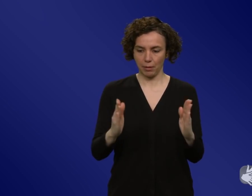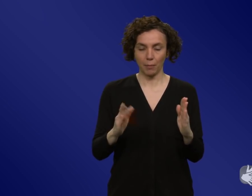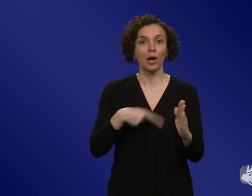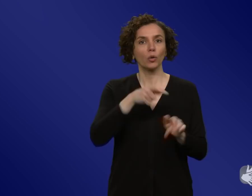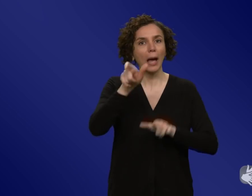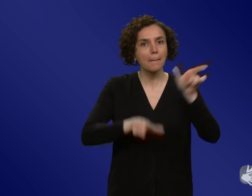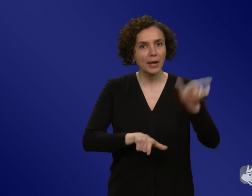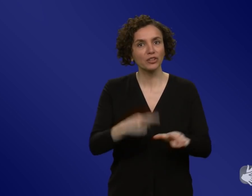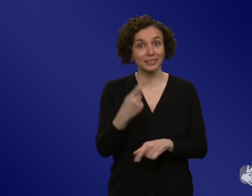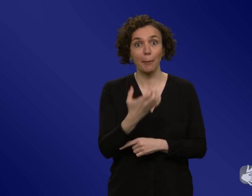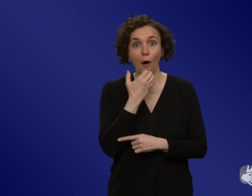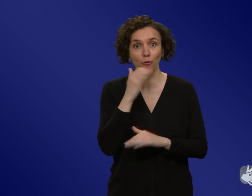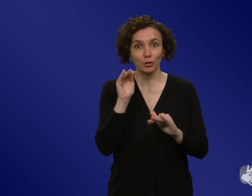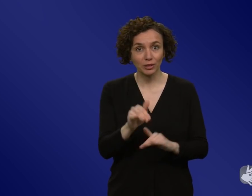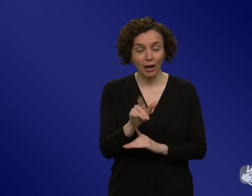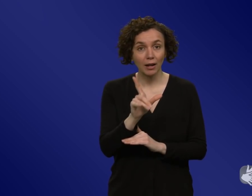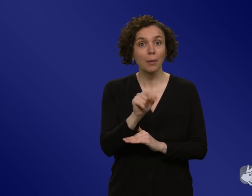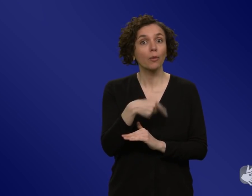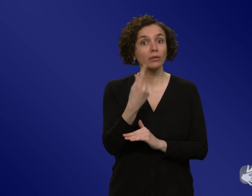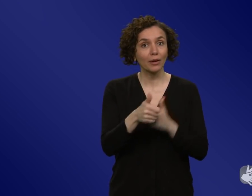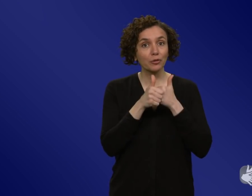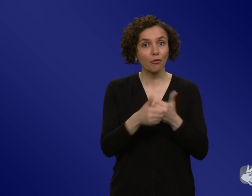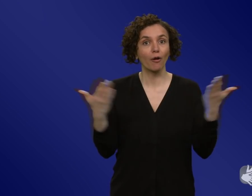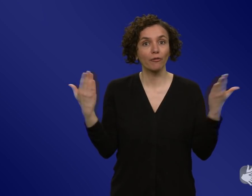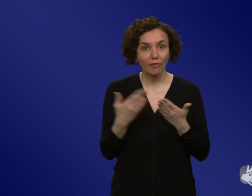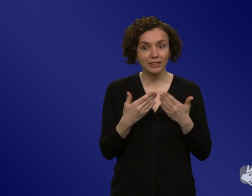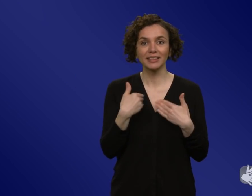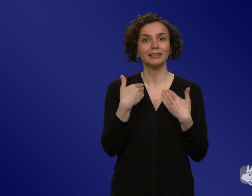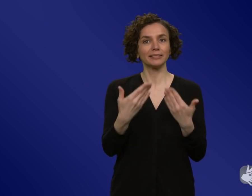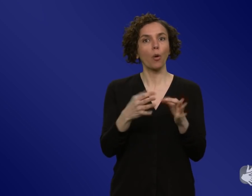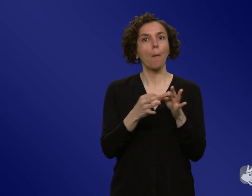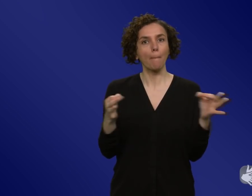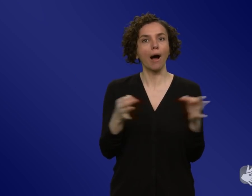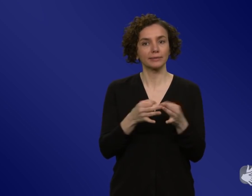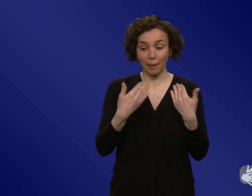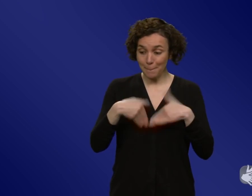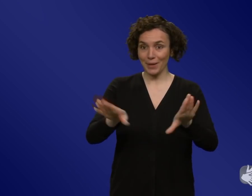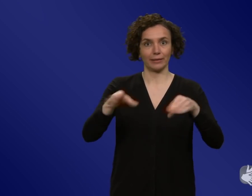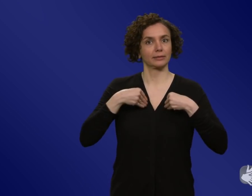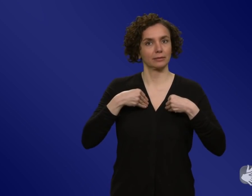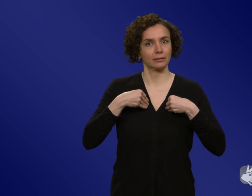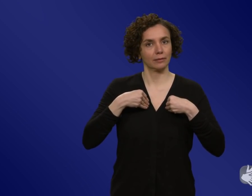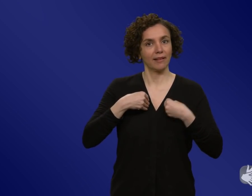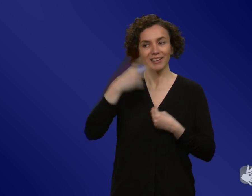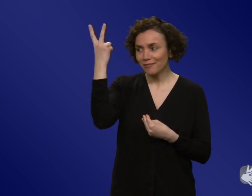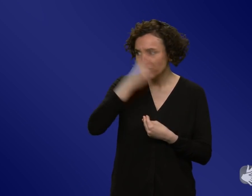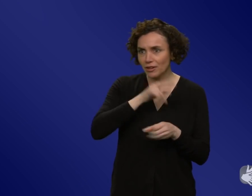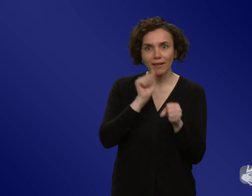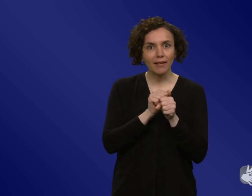passiert aber auch. die sehen die Maßnahmen dann stärker ein und gehen aber mit mehr Selbstwirksamkeit